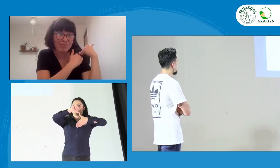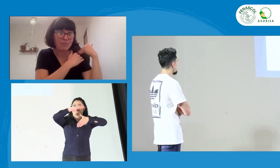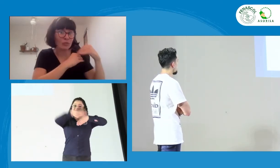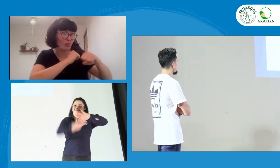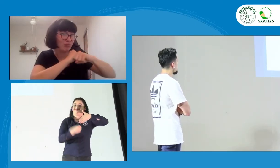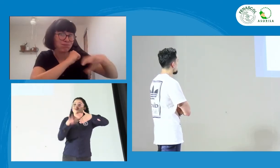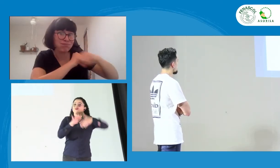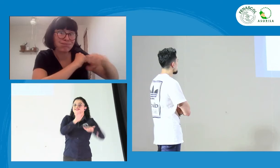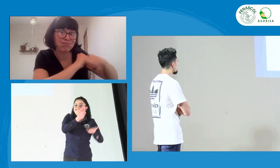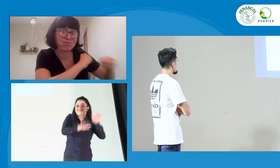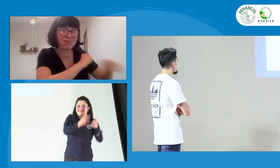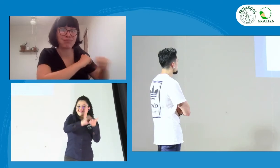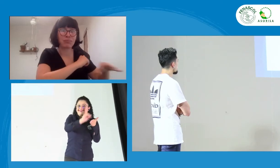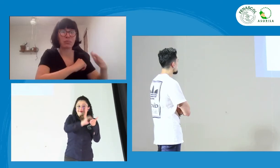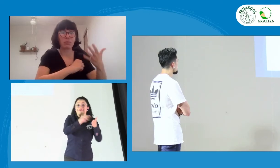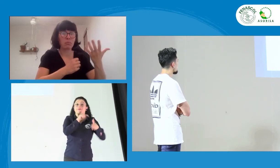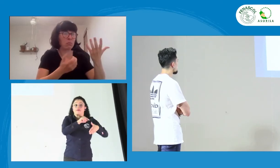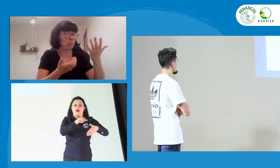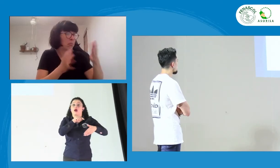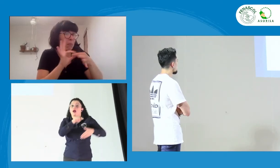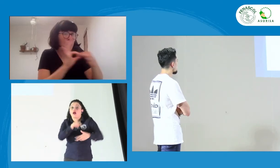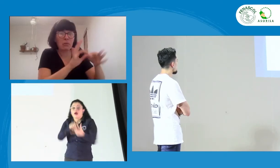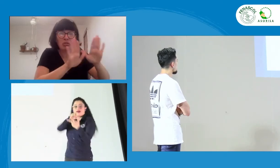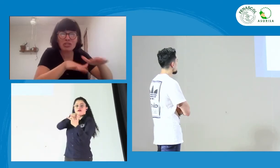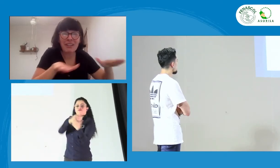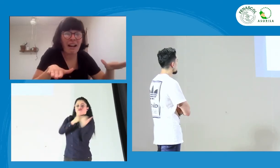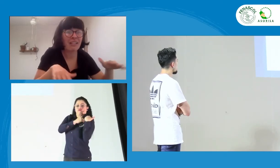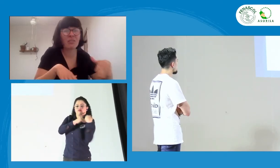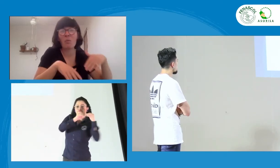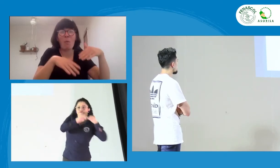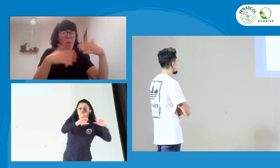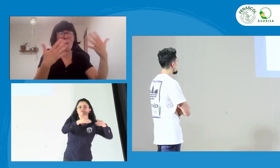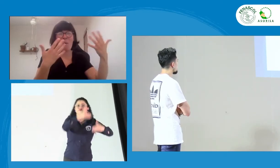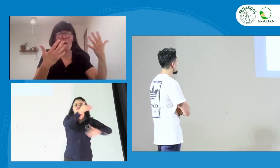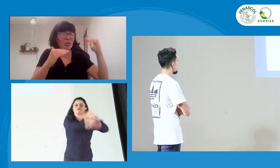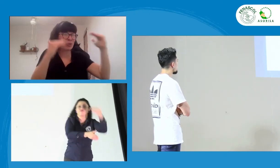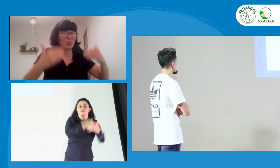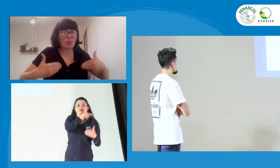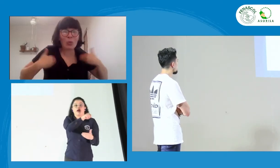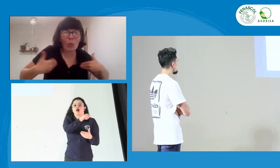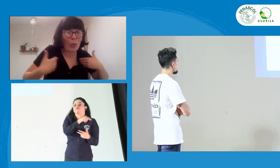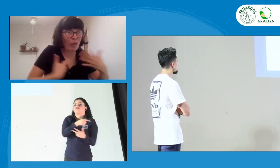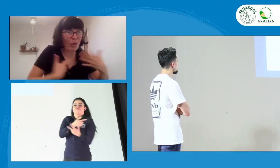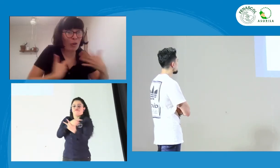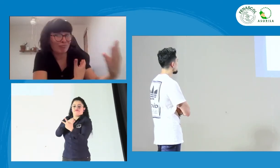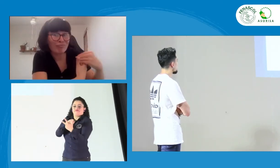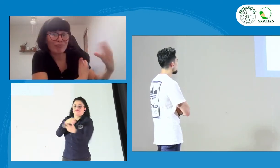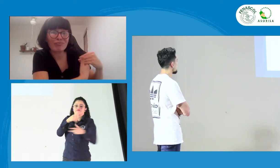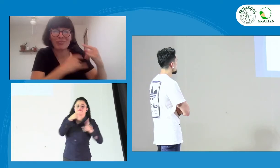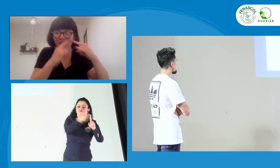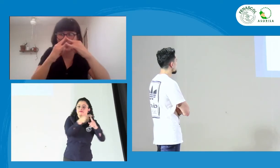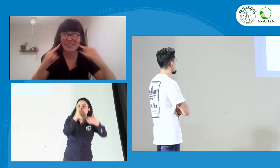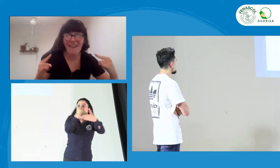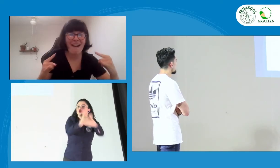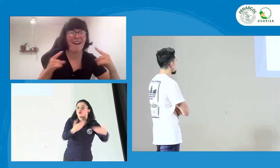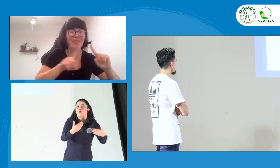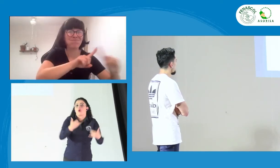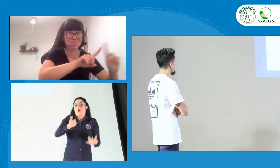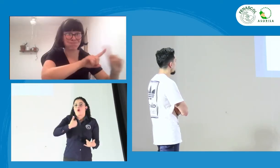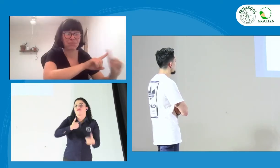la parte internacional y la región de Sudamérica. Y es llevar esta información, esta divulgación a otros espacios y que los